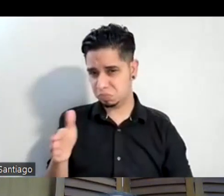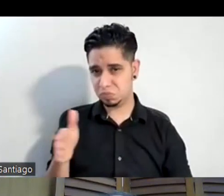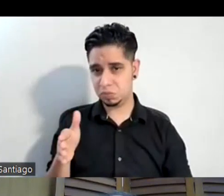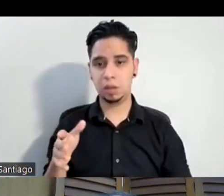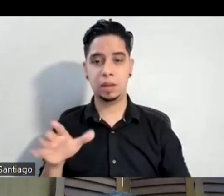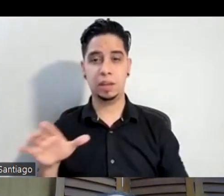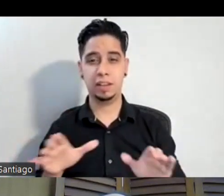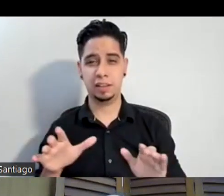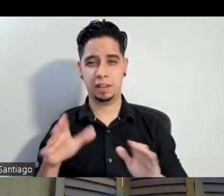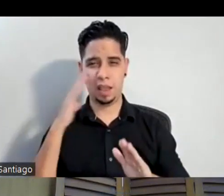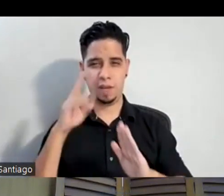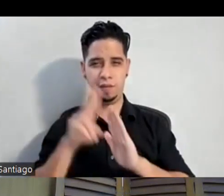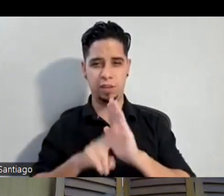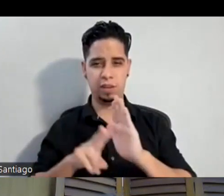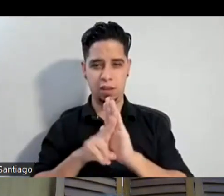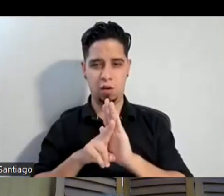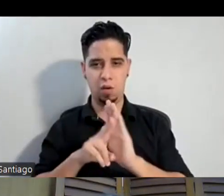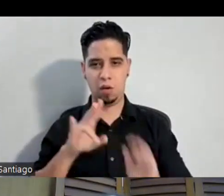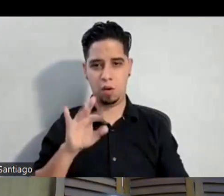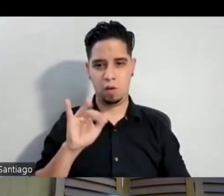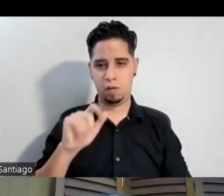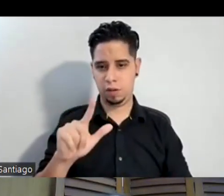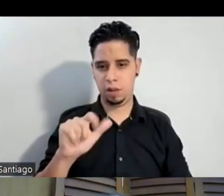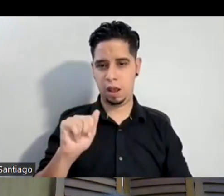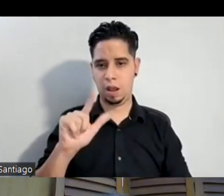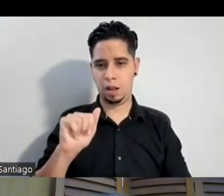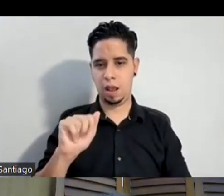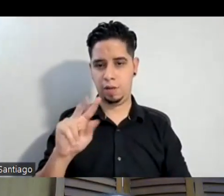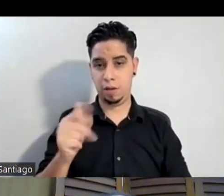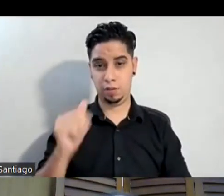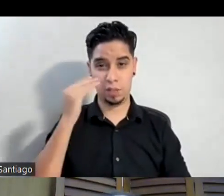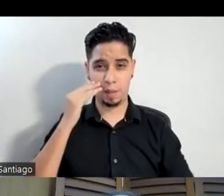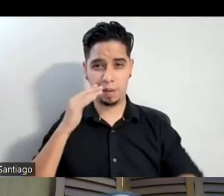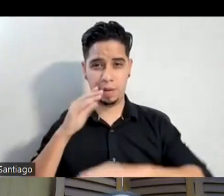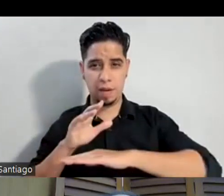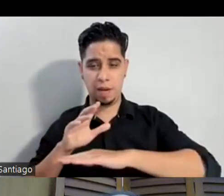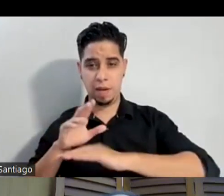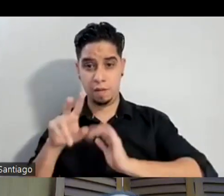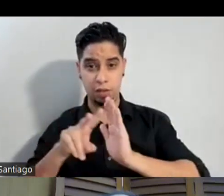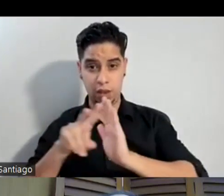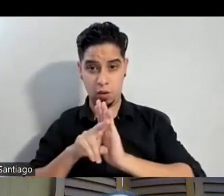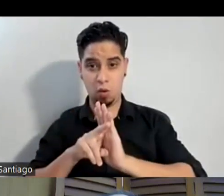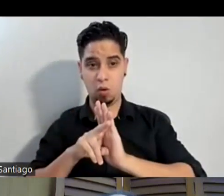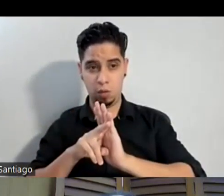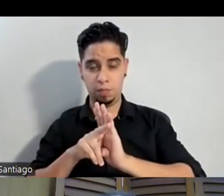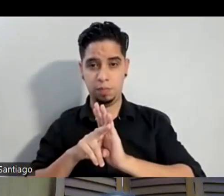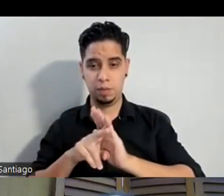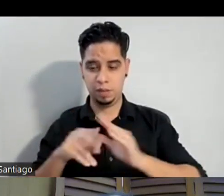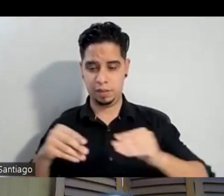de Canción en la Arena entonces entre ese periodo o sea eso fue lo primero que hice para televisión y pues para teatro